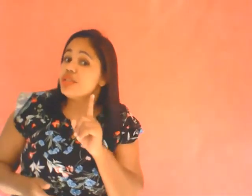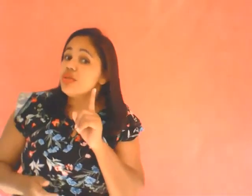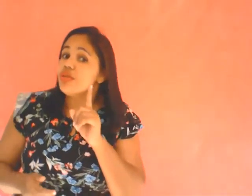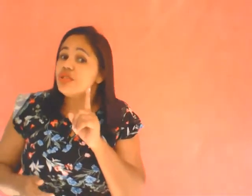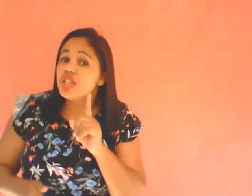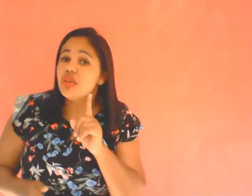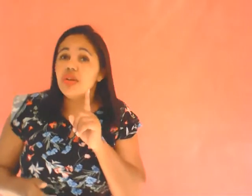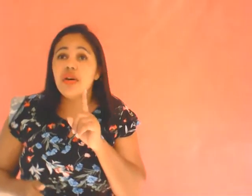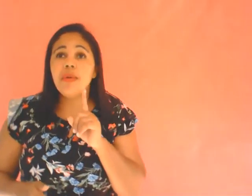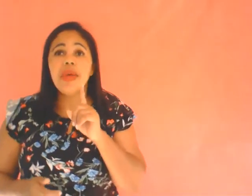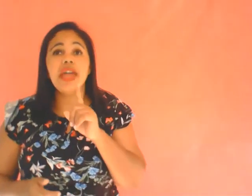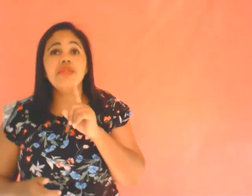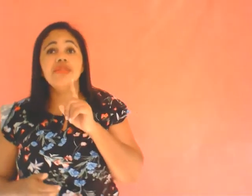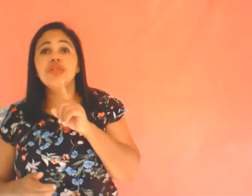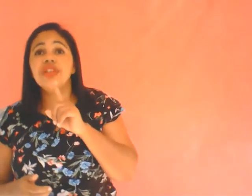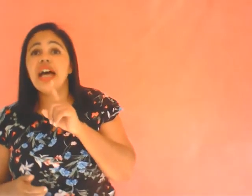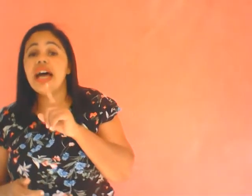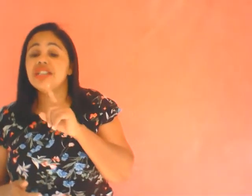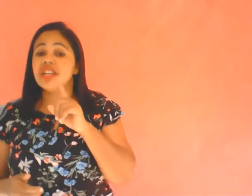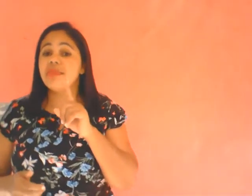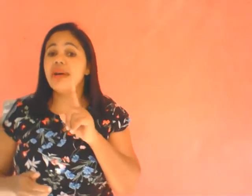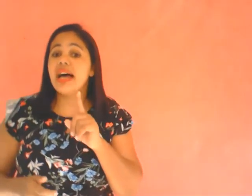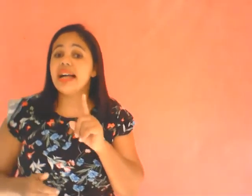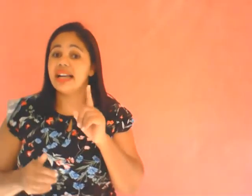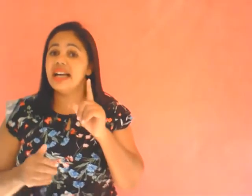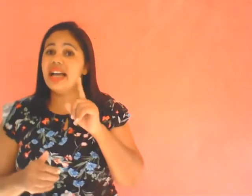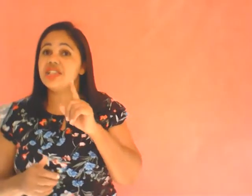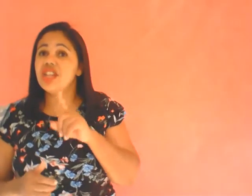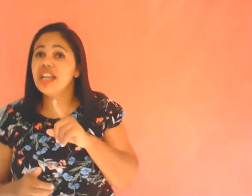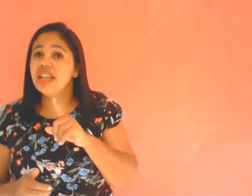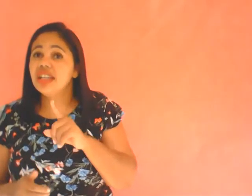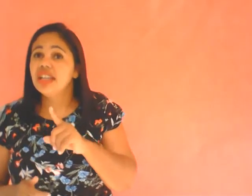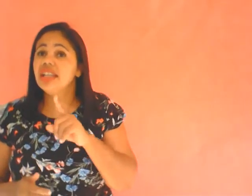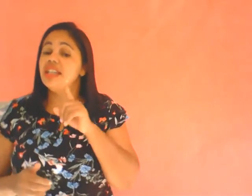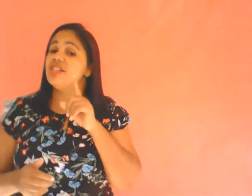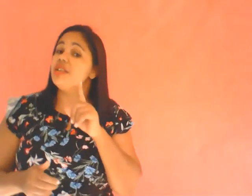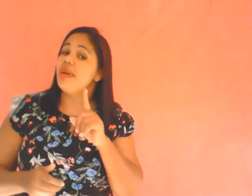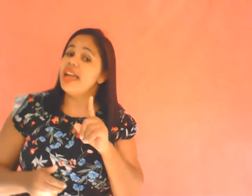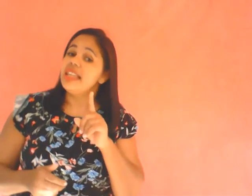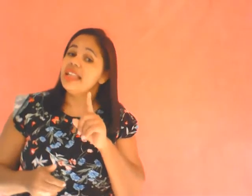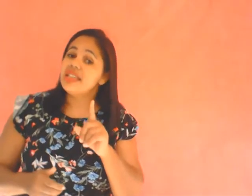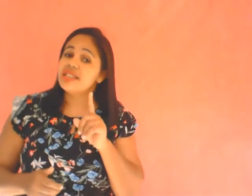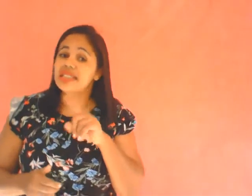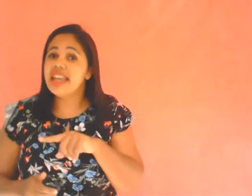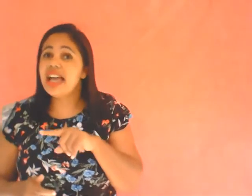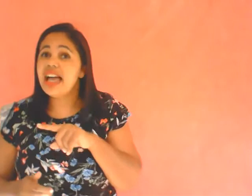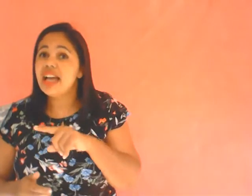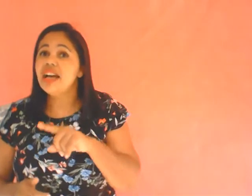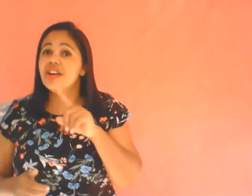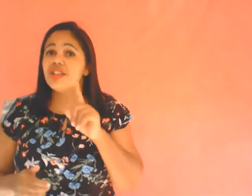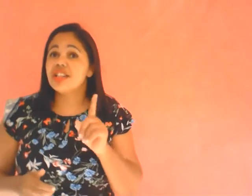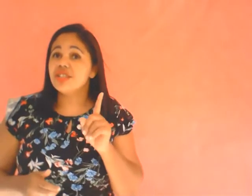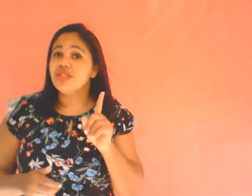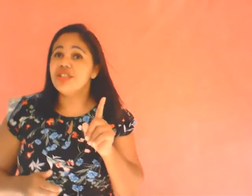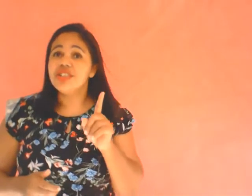de comer fruta de abacaxi e de melancia Gosto de